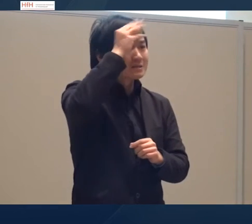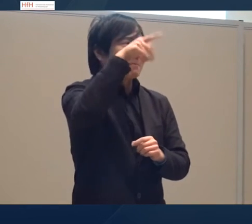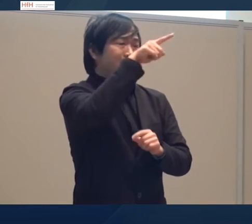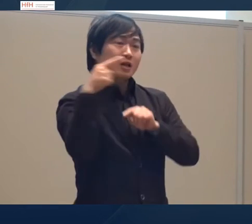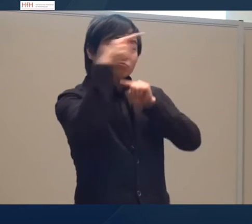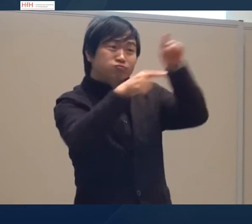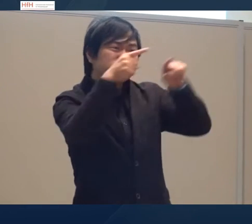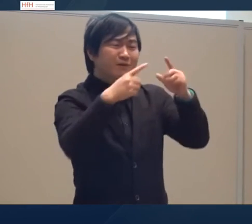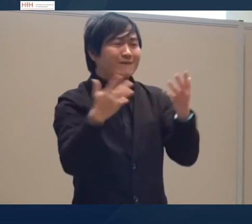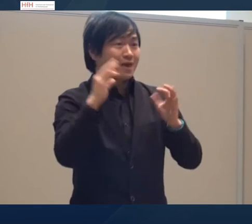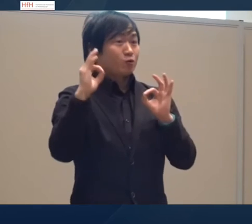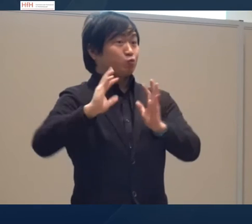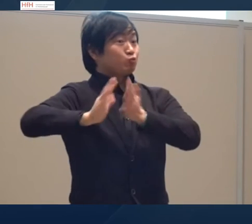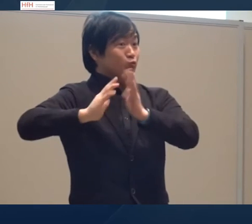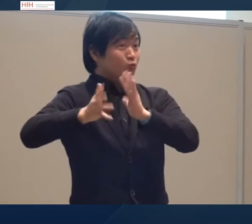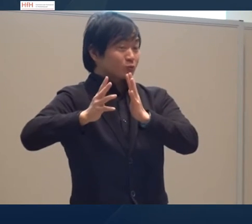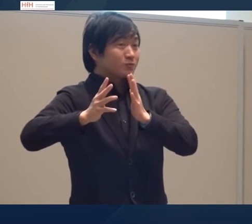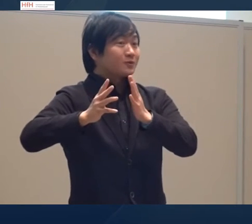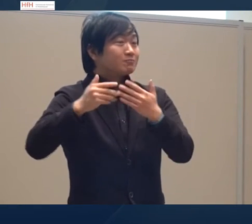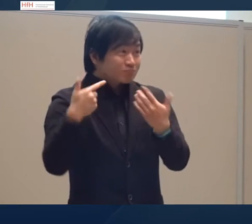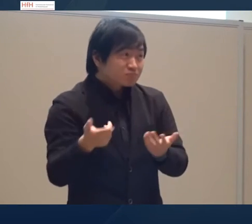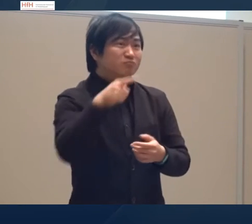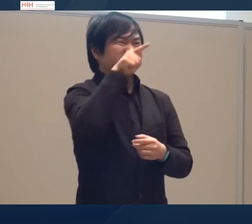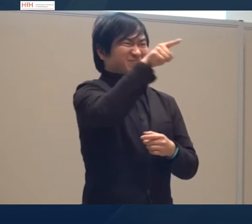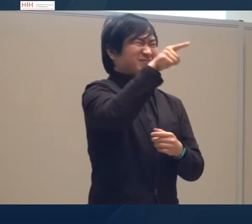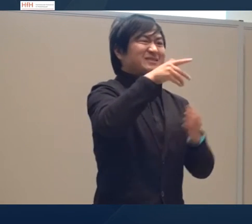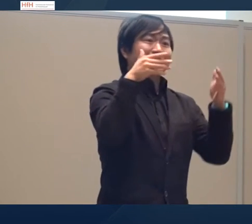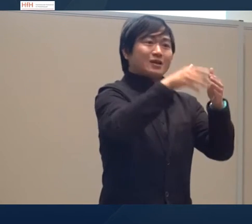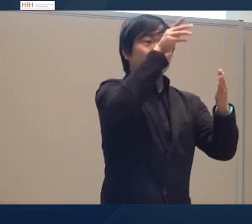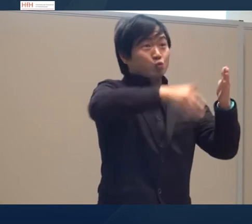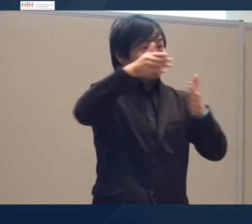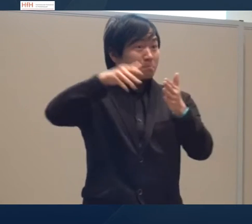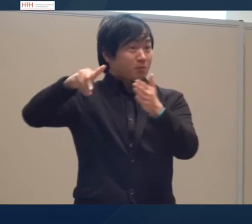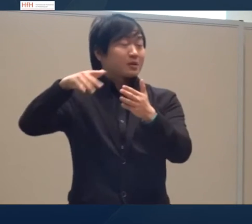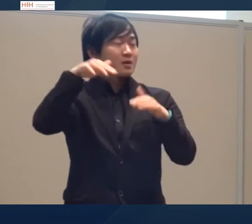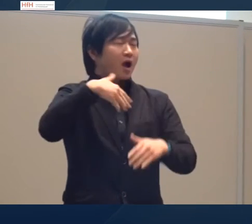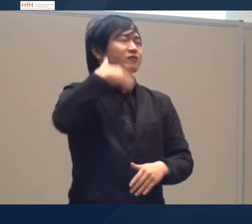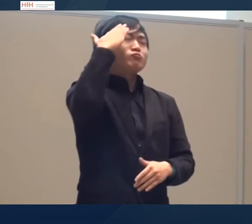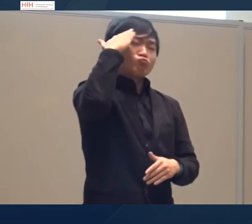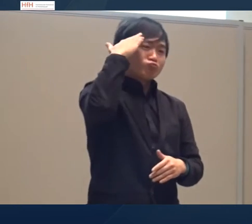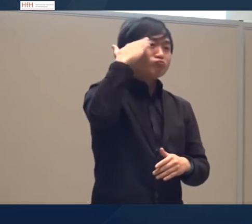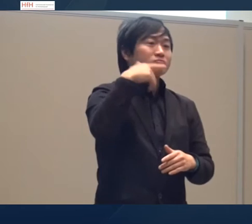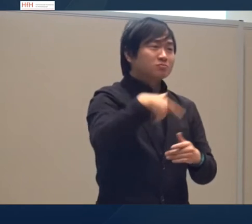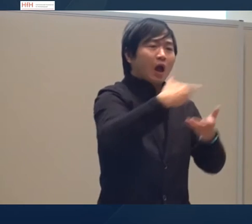gefragt, wer kann wirklich gut gebärden? Wer ist für euch so ein Vorbild dazu? Wir haben verschiedene Texttypen.